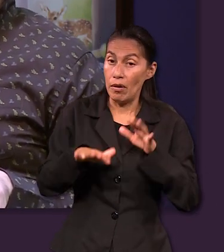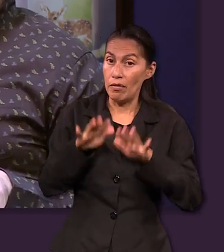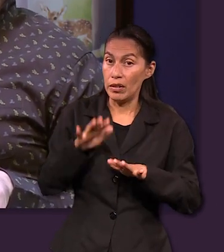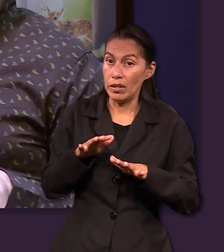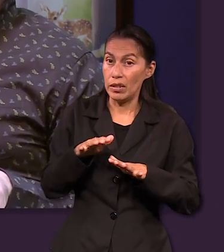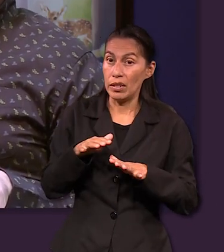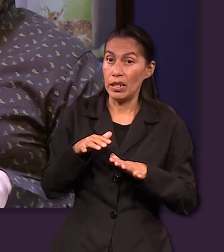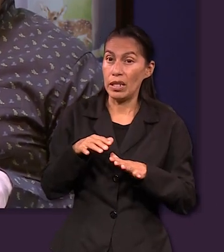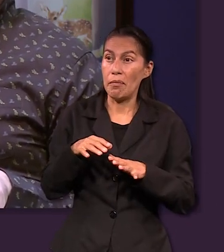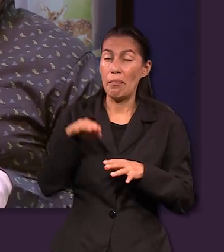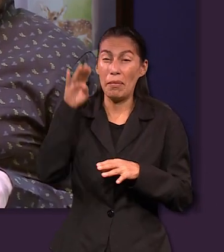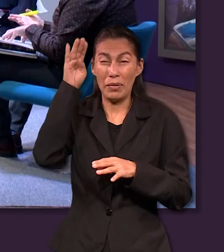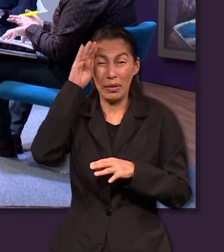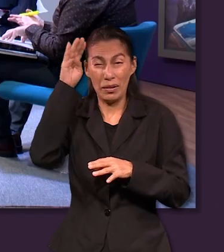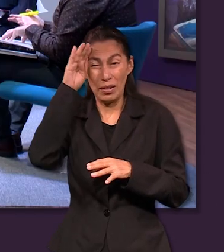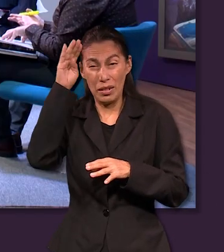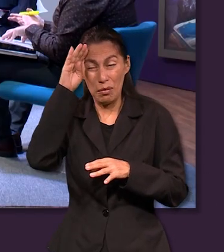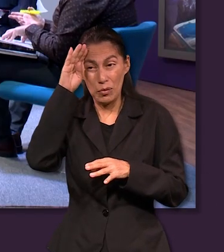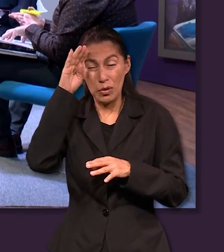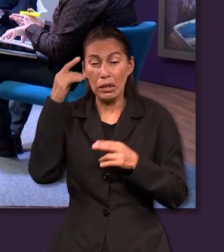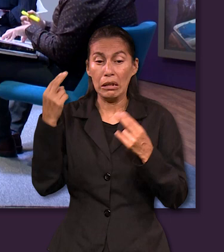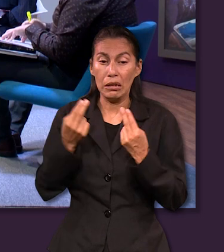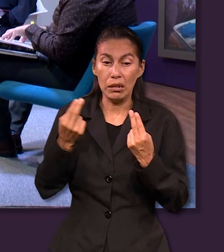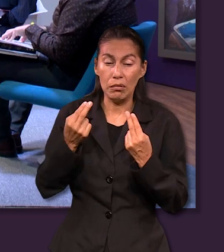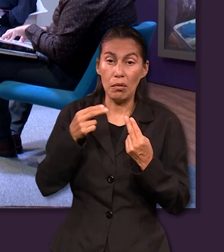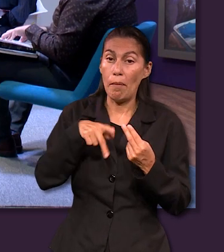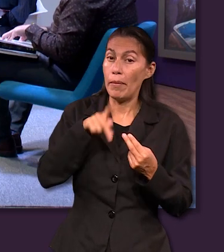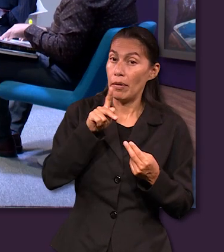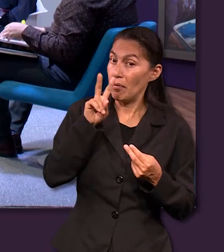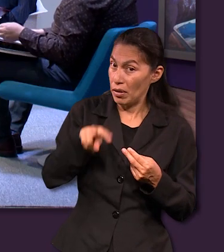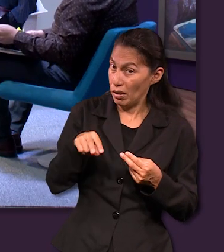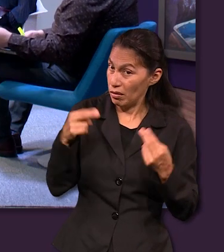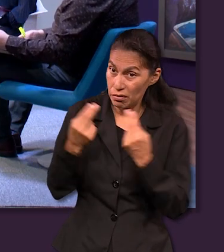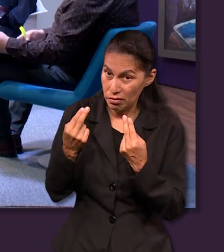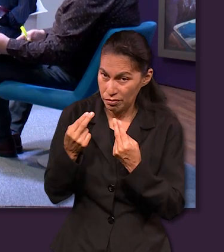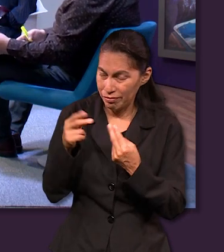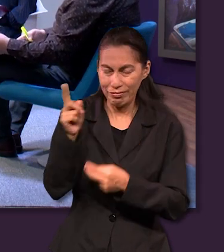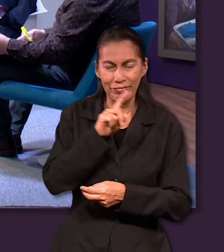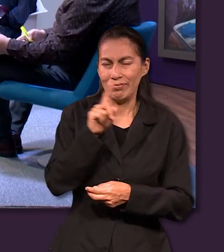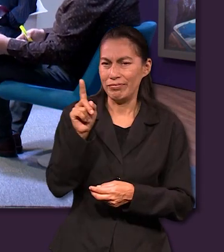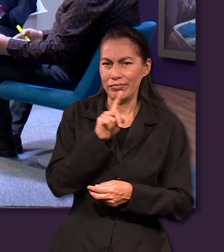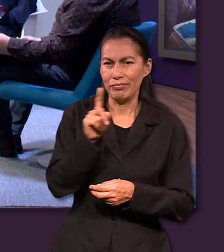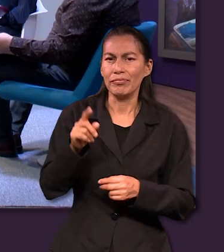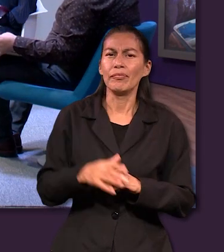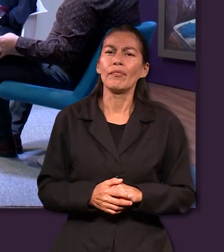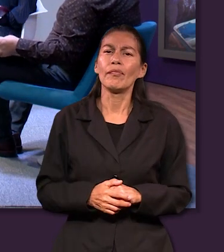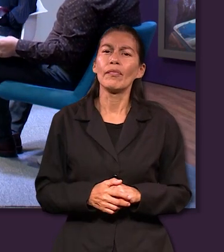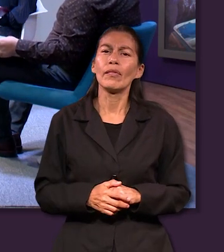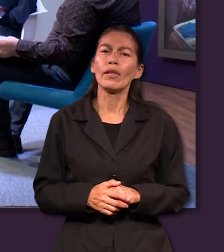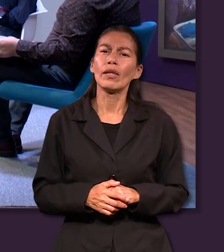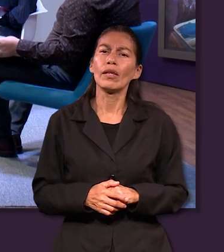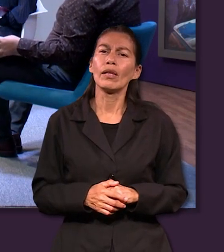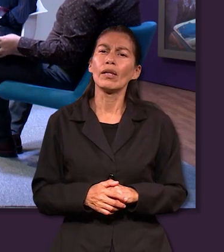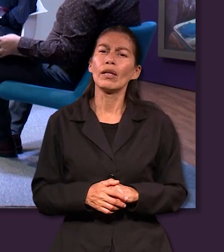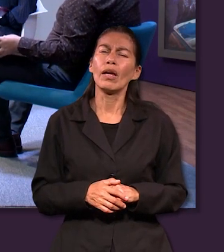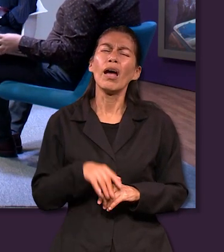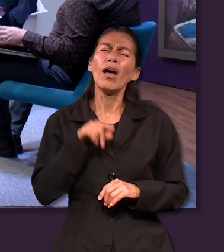que necesitamos cosas que en realidad también es un ejercicio de fe. ¿Te has preguntado alguna vez si